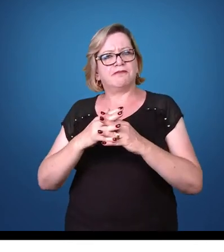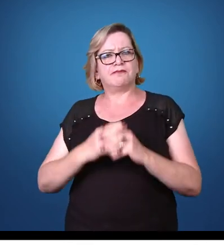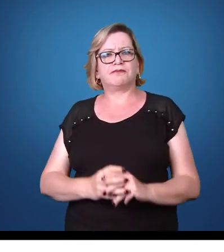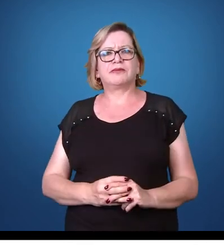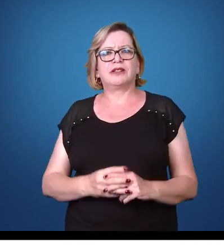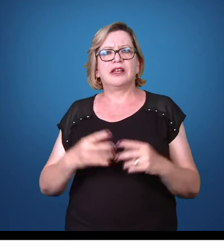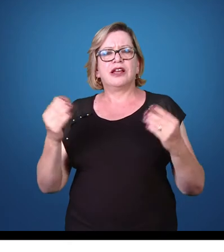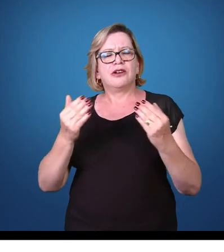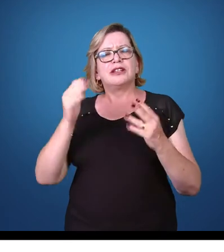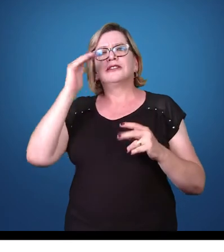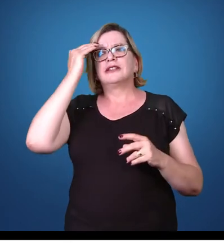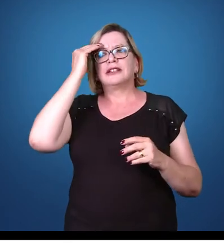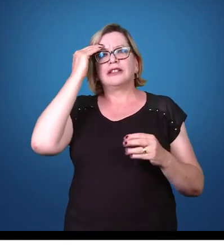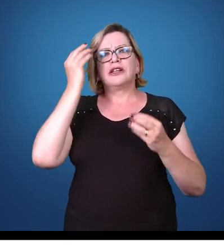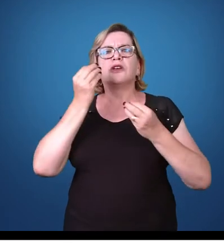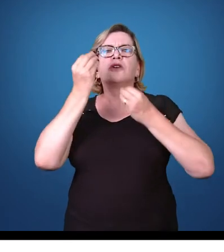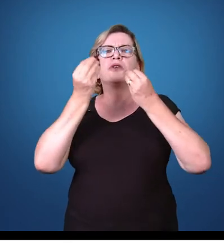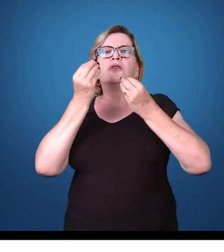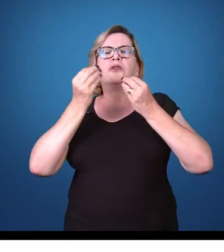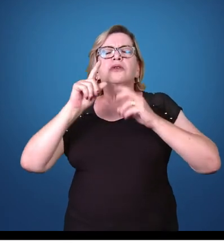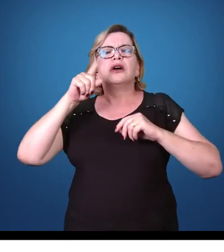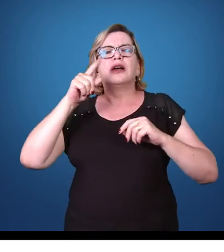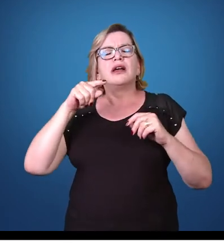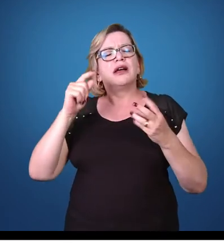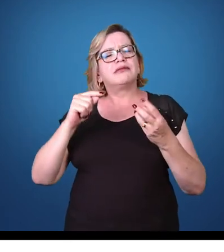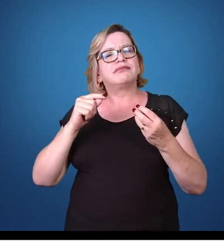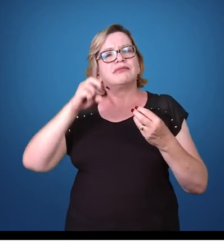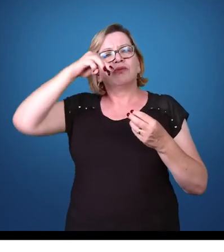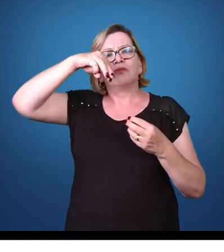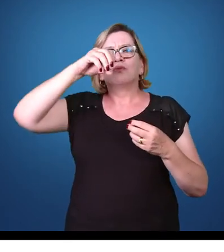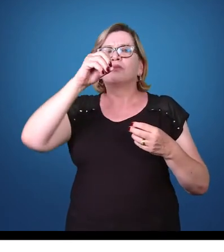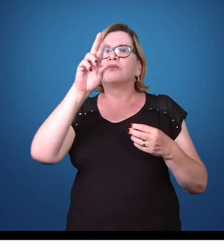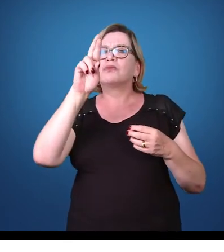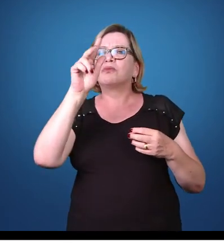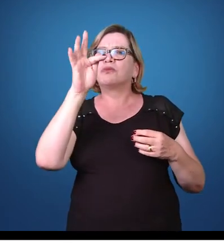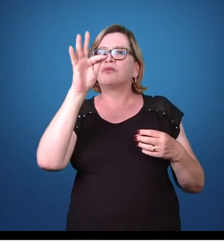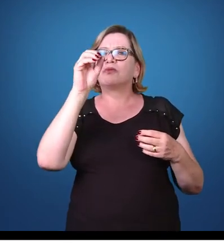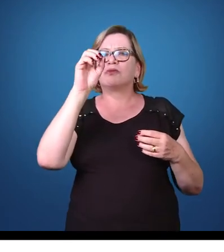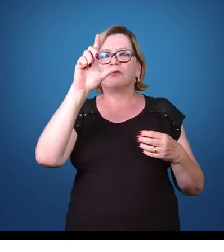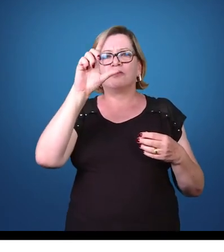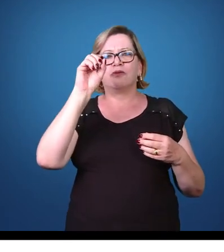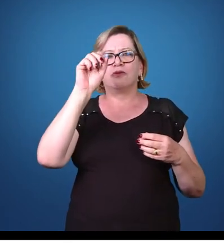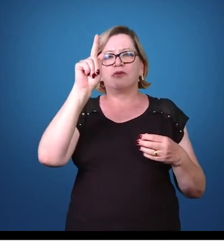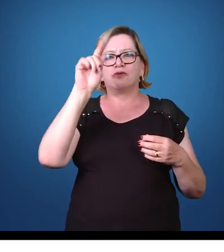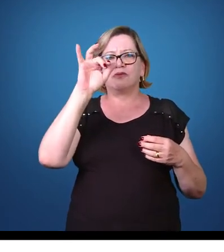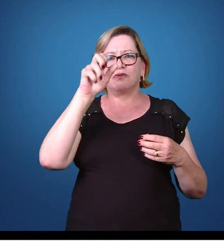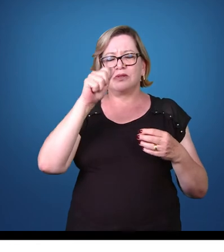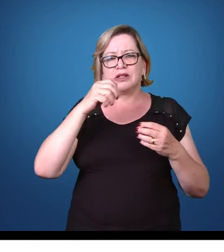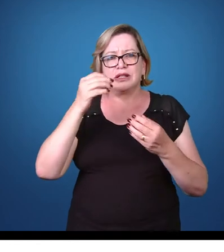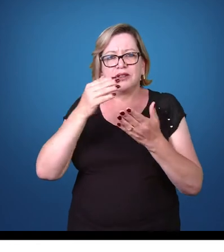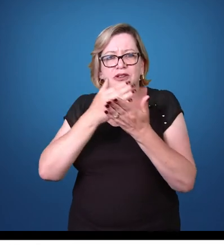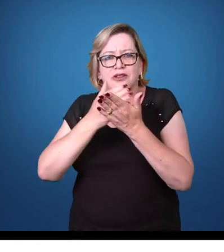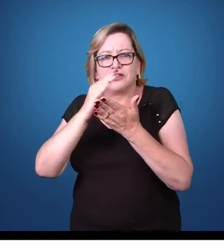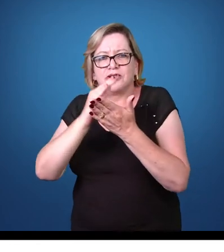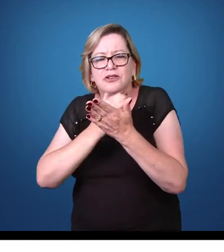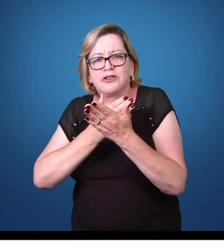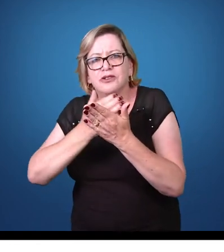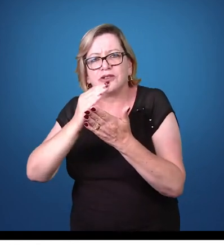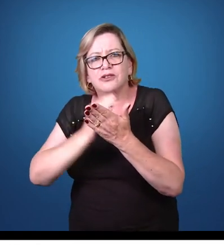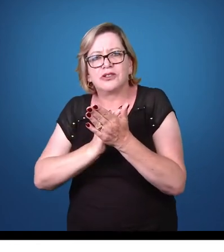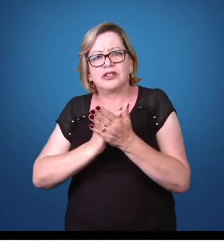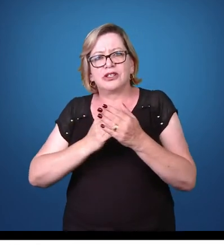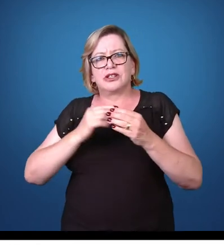Agora vamos entender um pouquinho como que é a morfologia dessa espécie, da giardialâmbia. Ela basicamente é dividida em uma